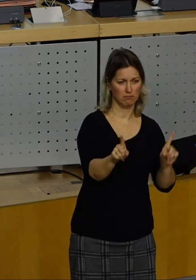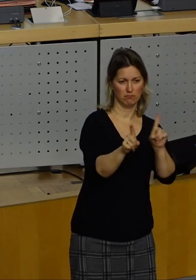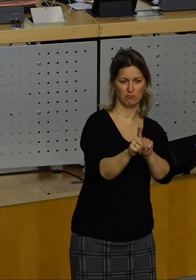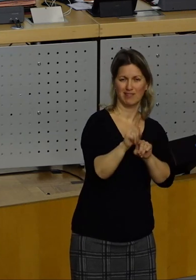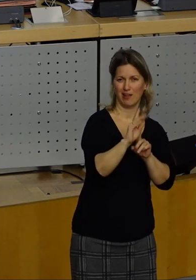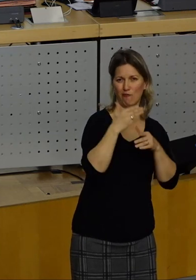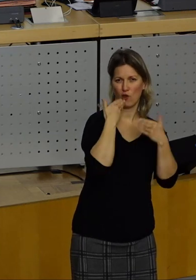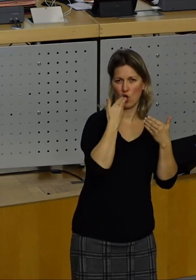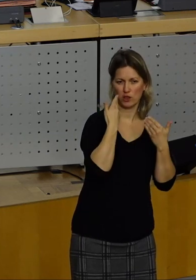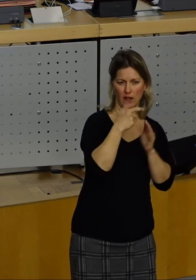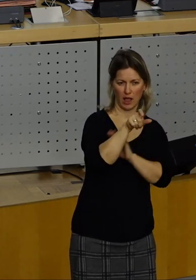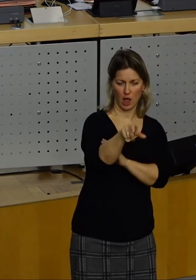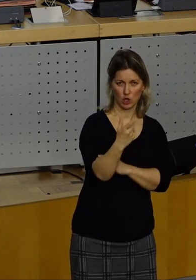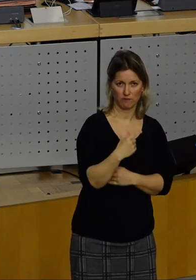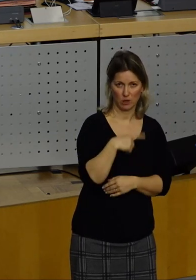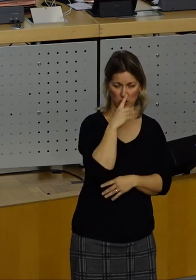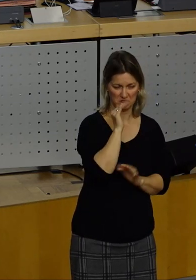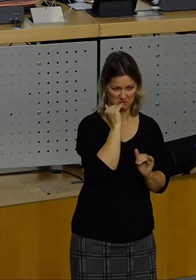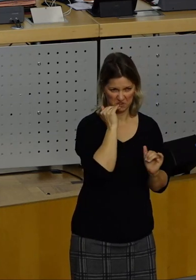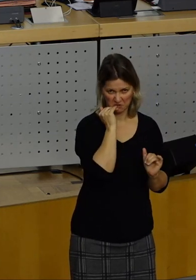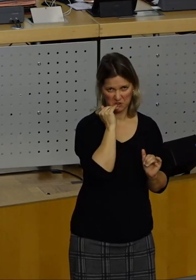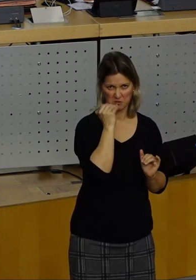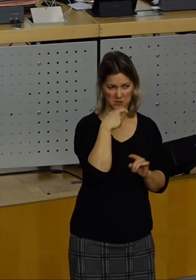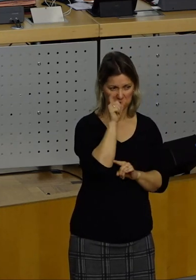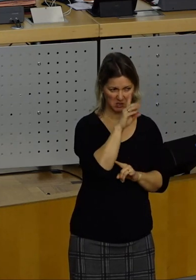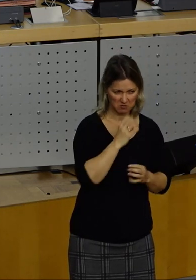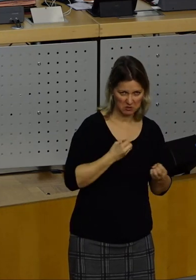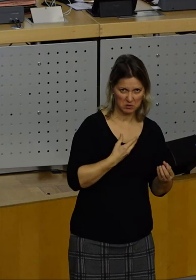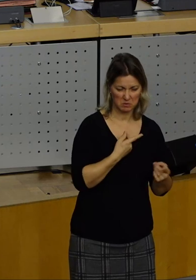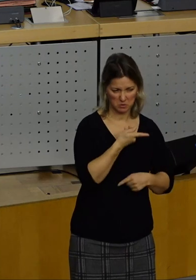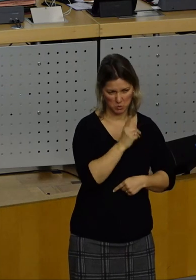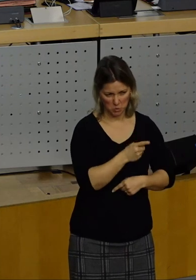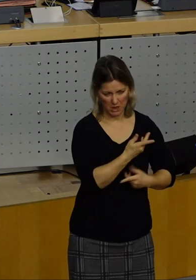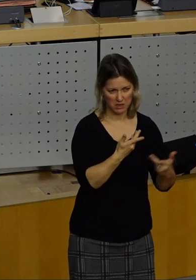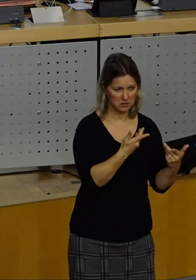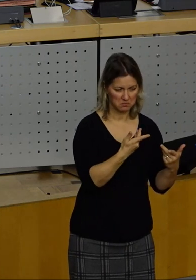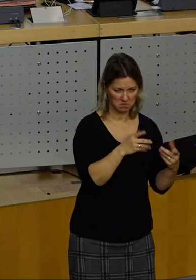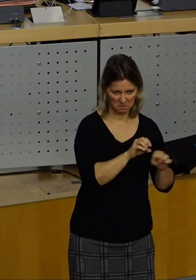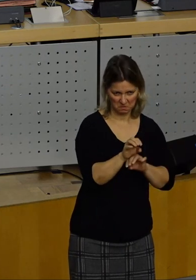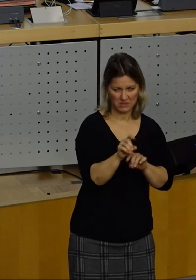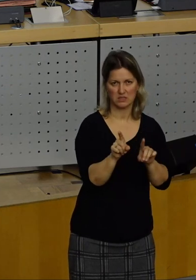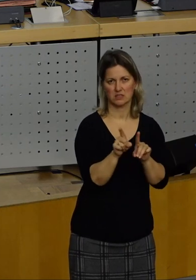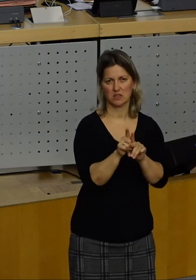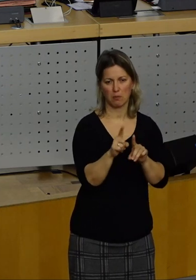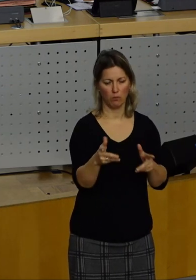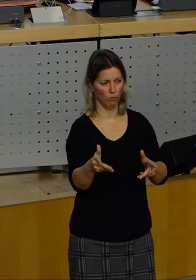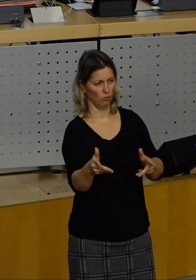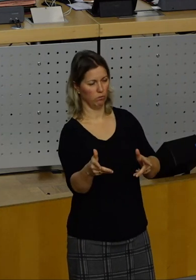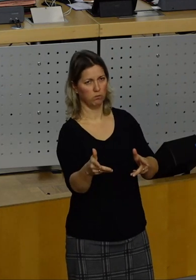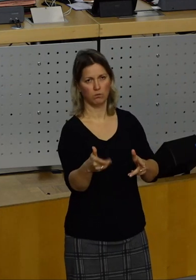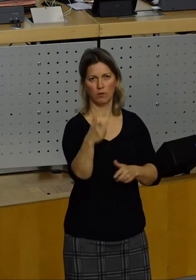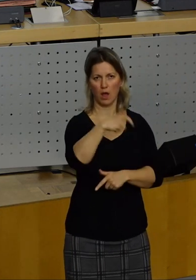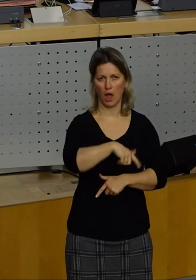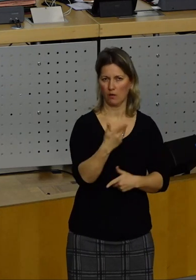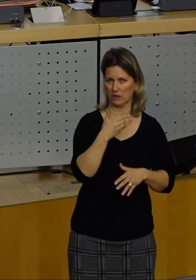gegenübertreten. Wenn das nicht der Fall ist, wenn man Frust schiebt, dann wirkt sich das auch nach außen aus. Und insofern könnten